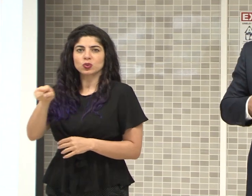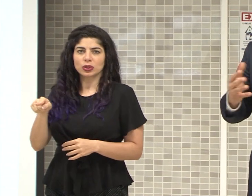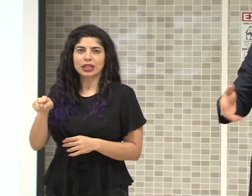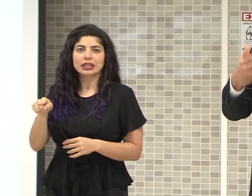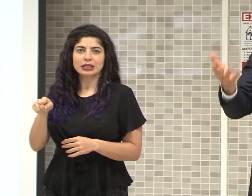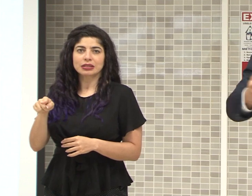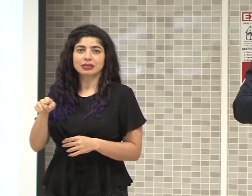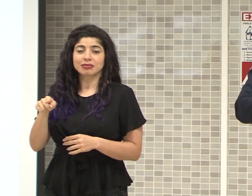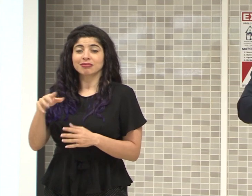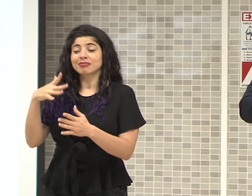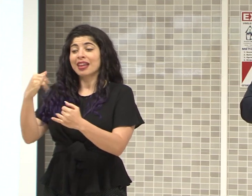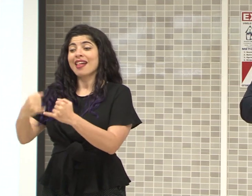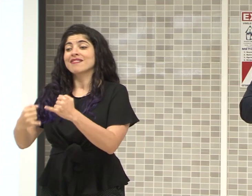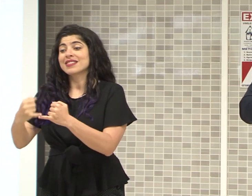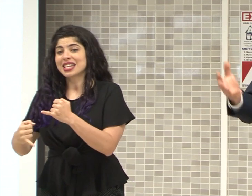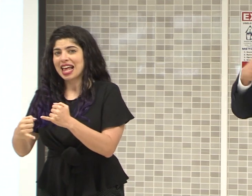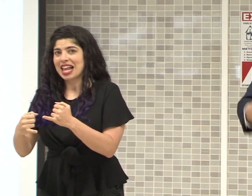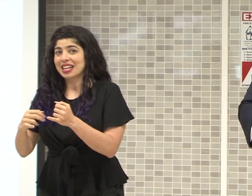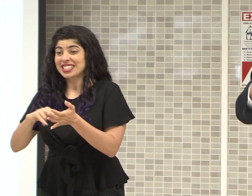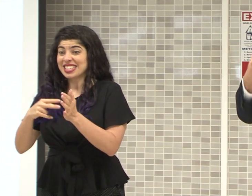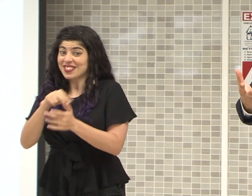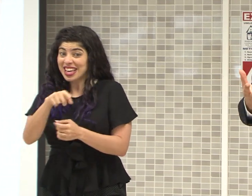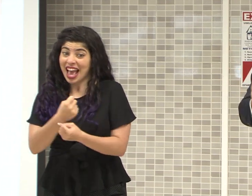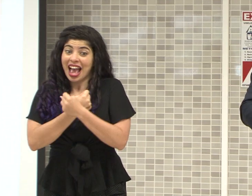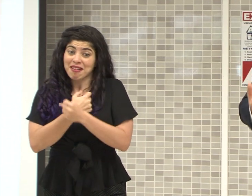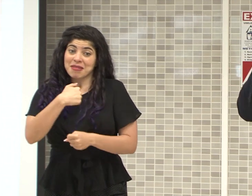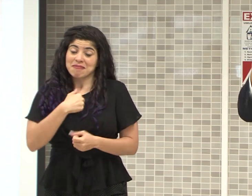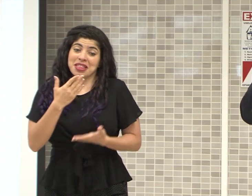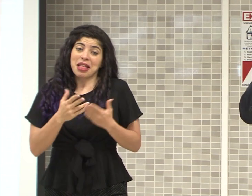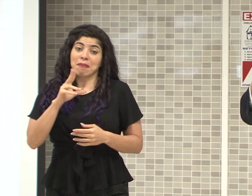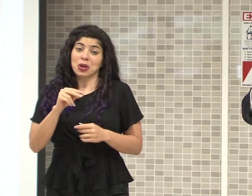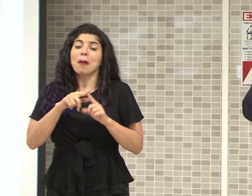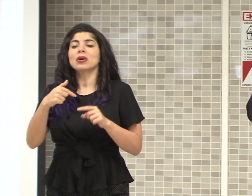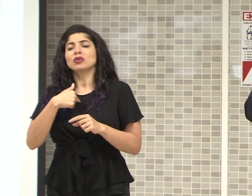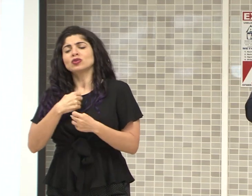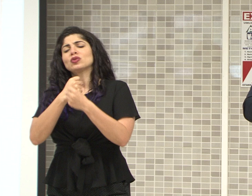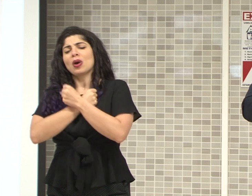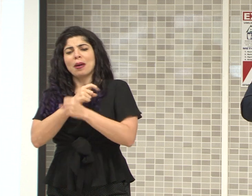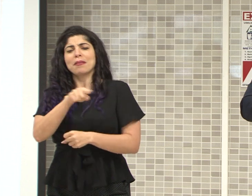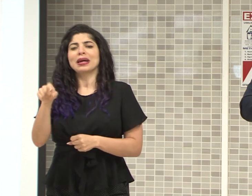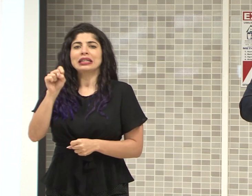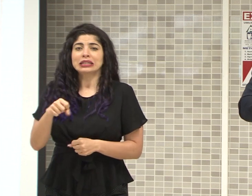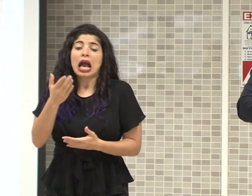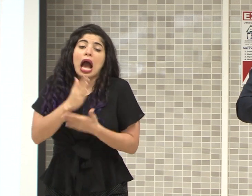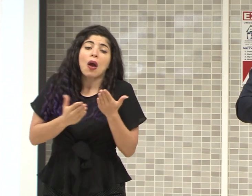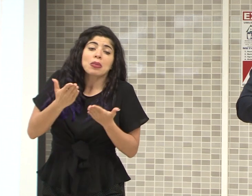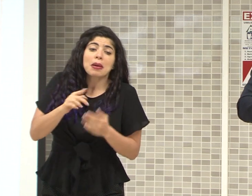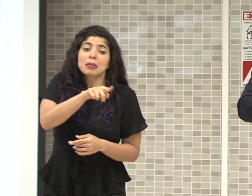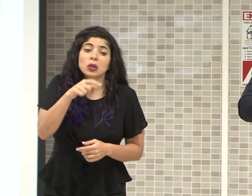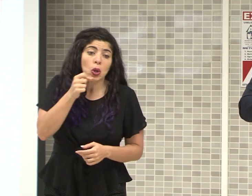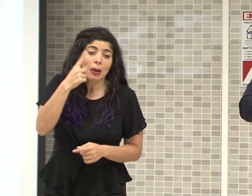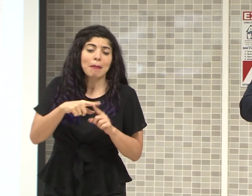Que la larga es, no tanto buscar ser amado, sino amar, aunque no haya comprensión. Pero